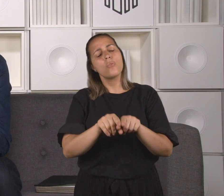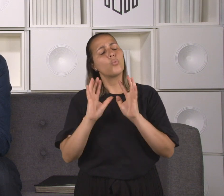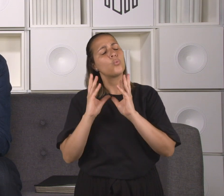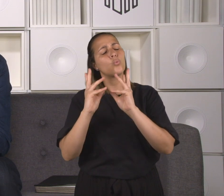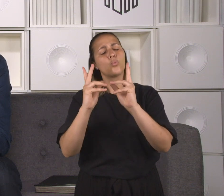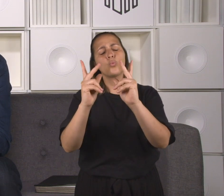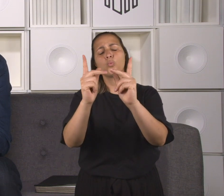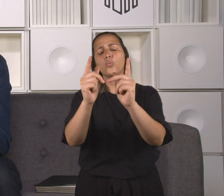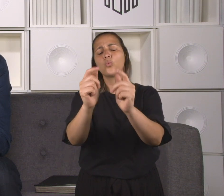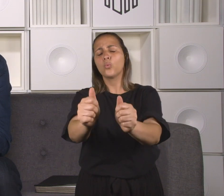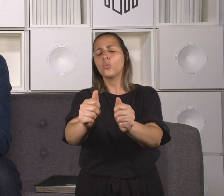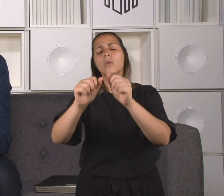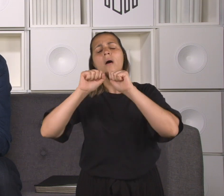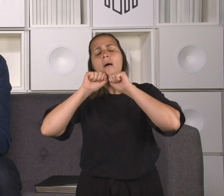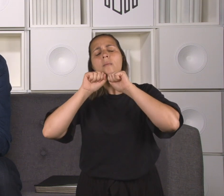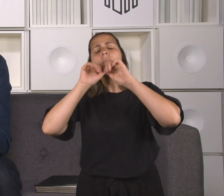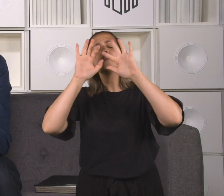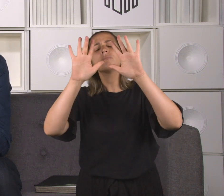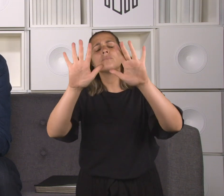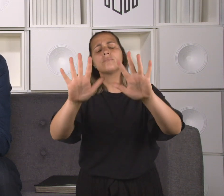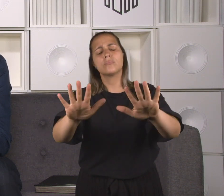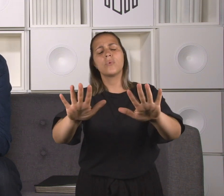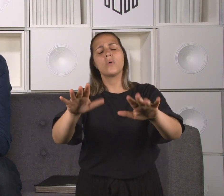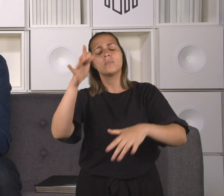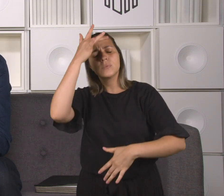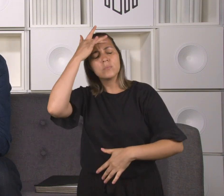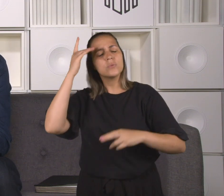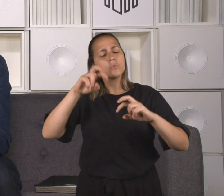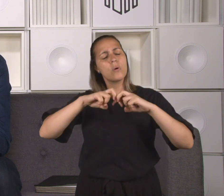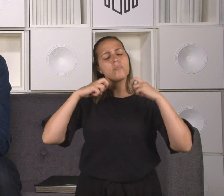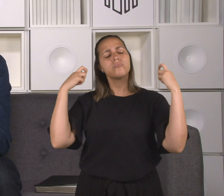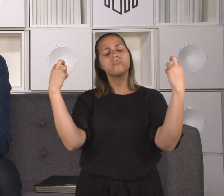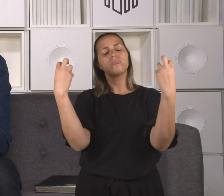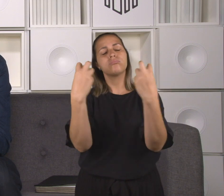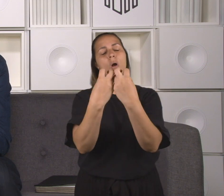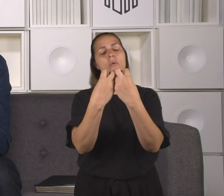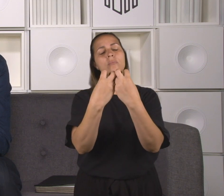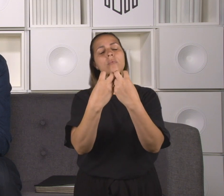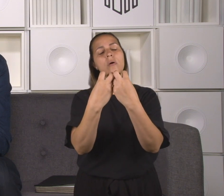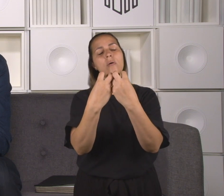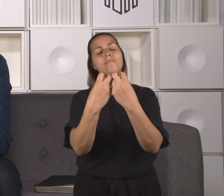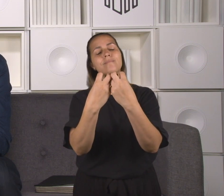que estiverem reunidos nessa roda de conversa.